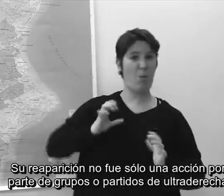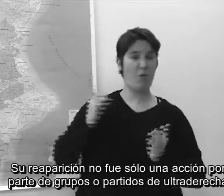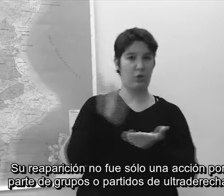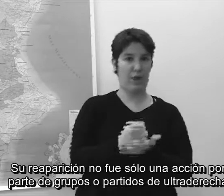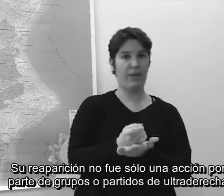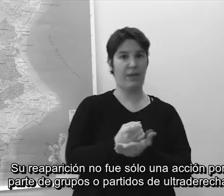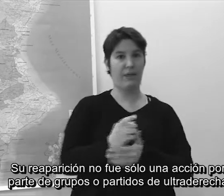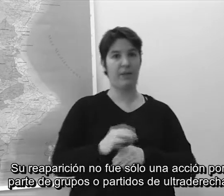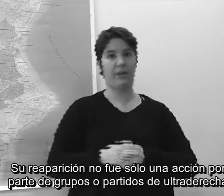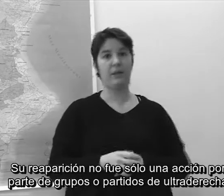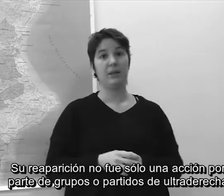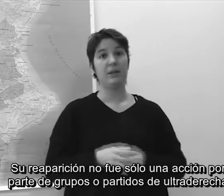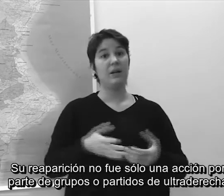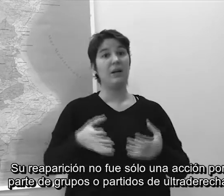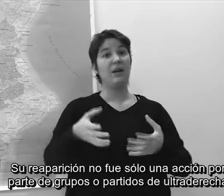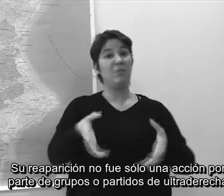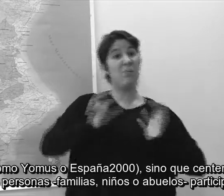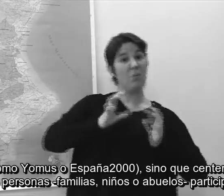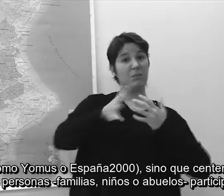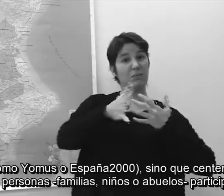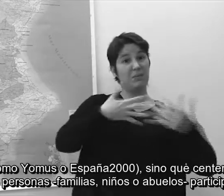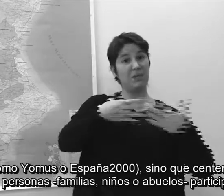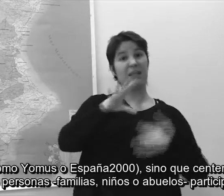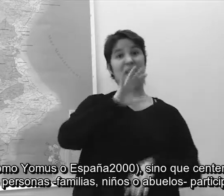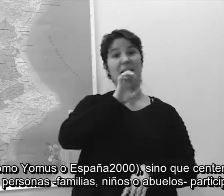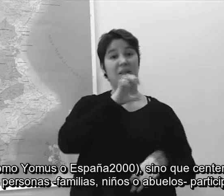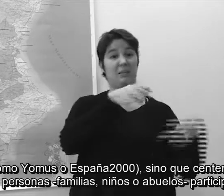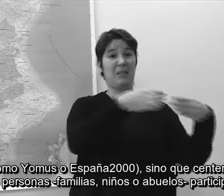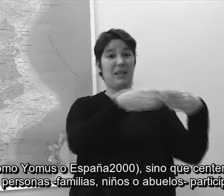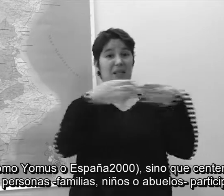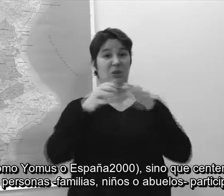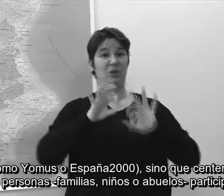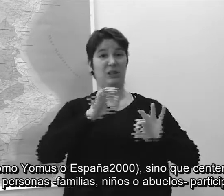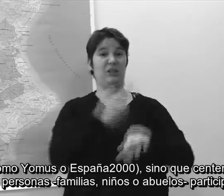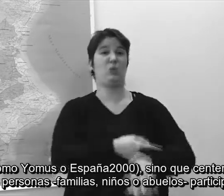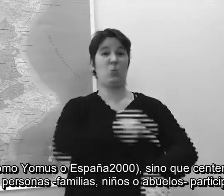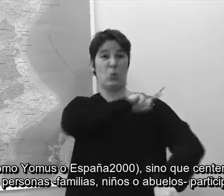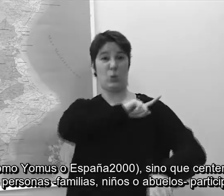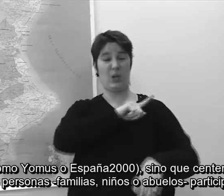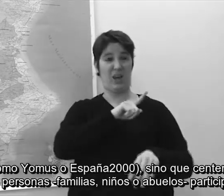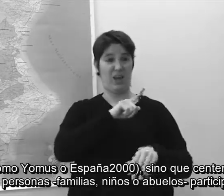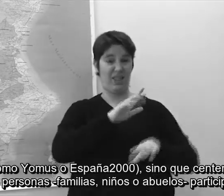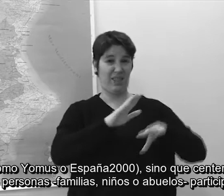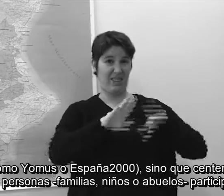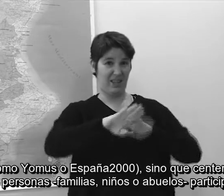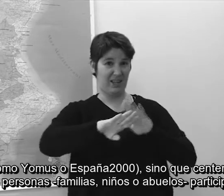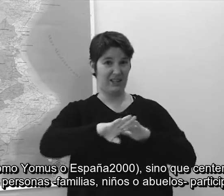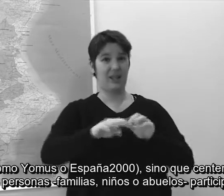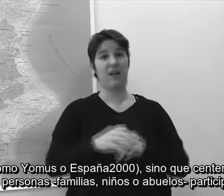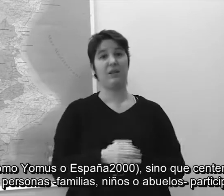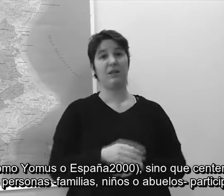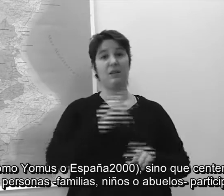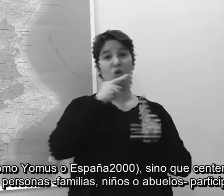o partits d'ultradreta, com els Jomus o Espanya 2000.